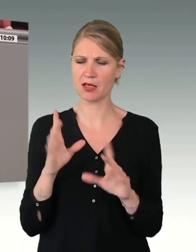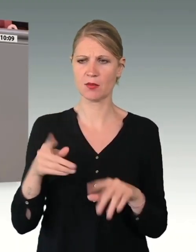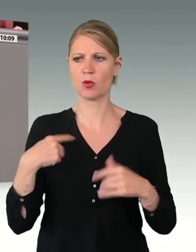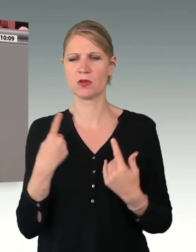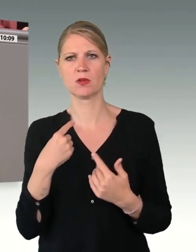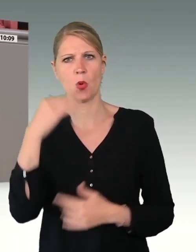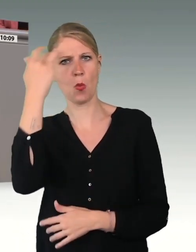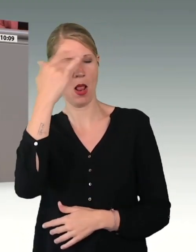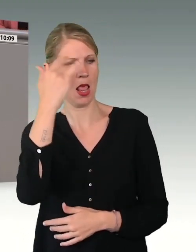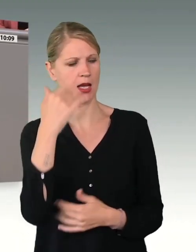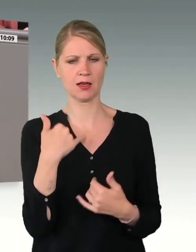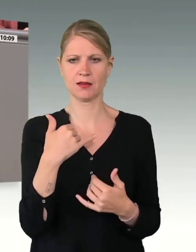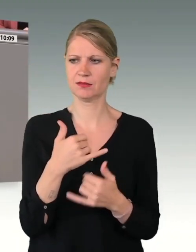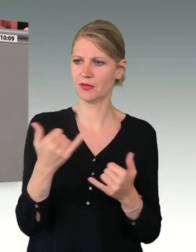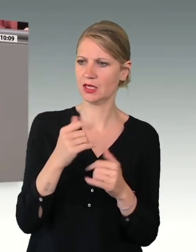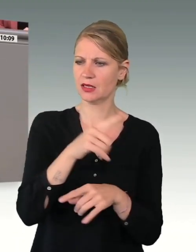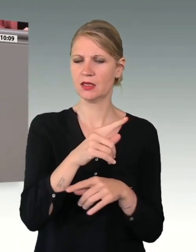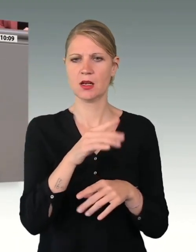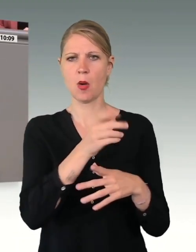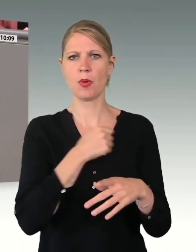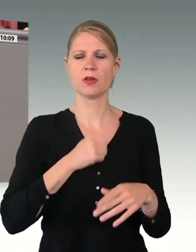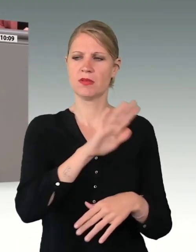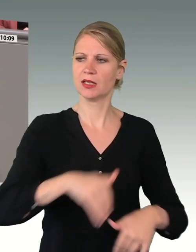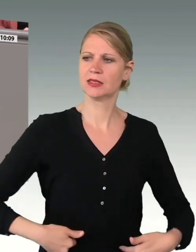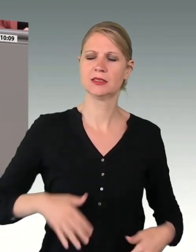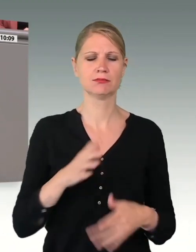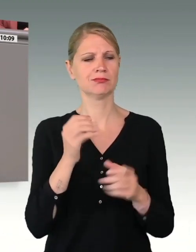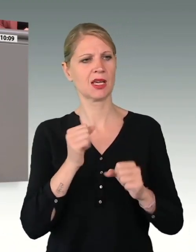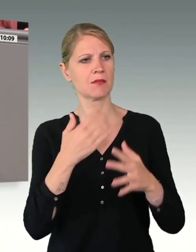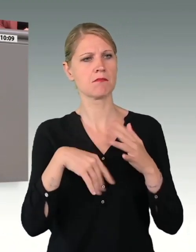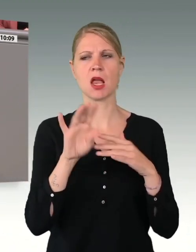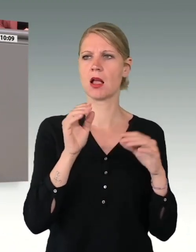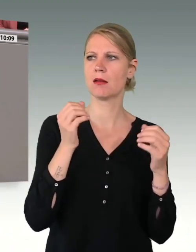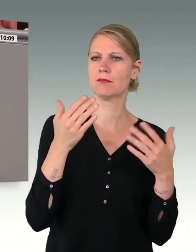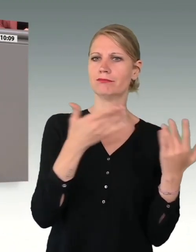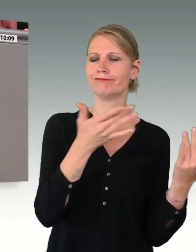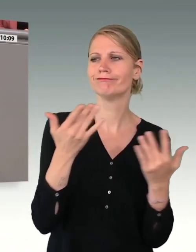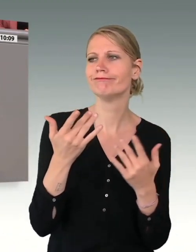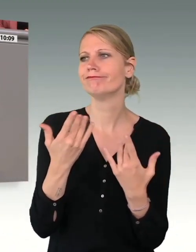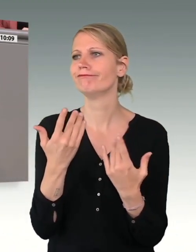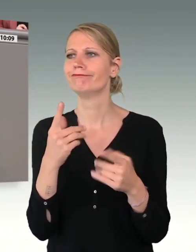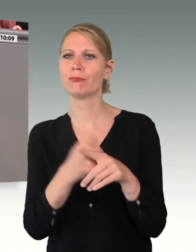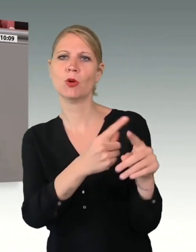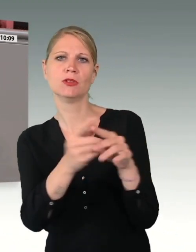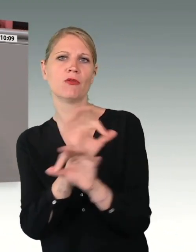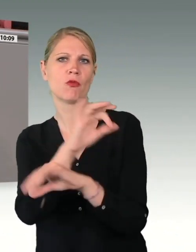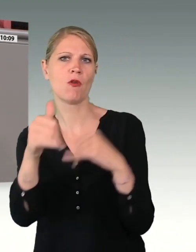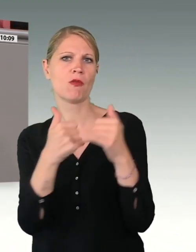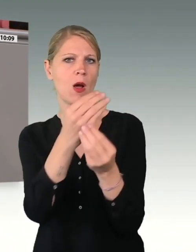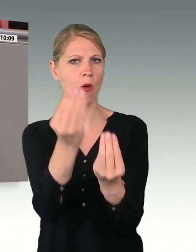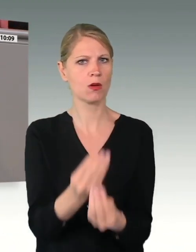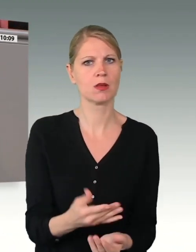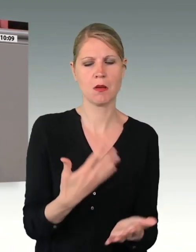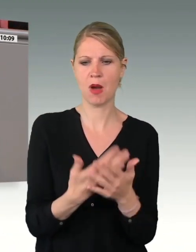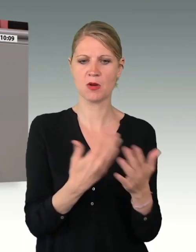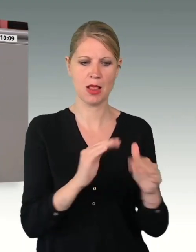wie wir den Dienst in der Bundeswehr für Frauen attraktiver machen können. Zum Beispiel müssen Dienst-